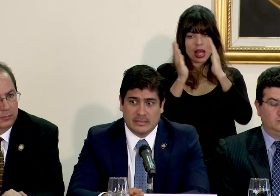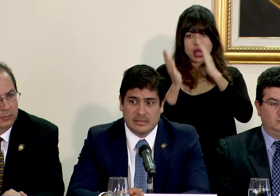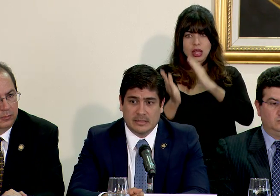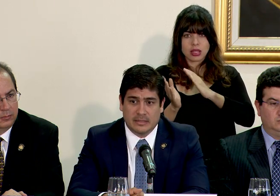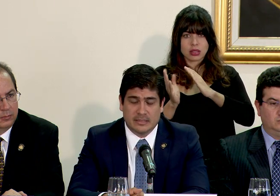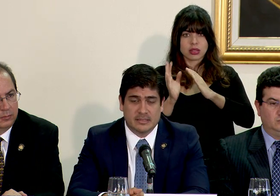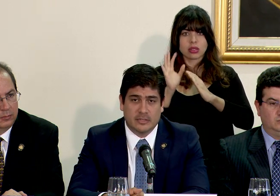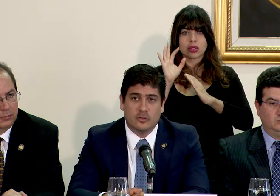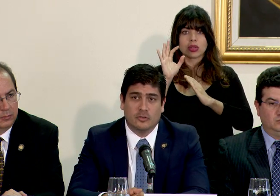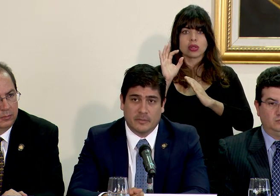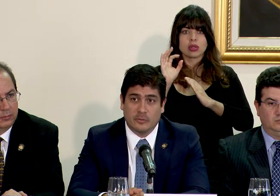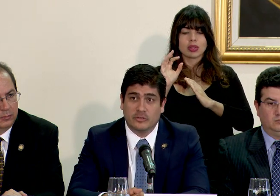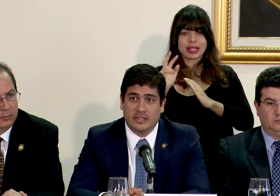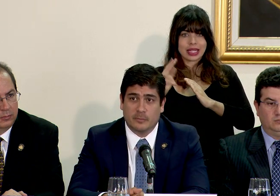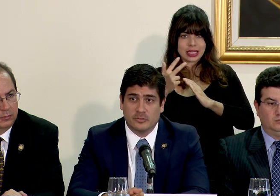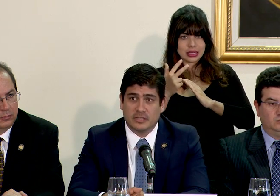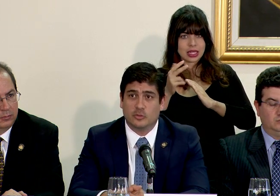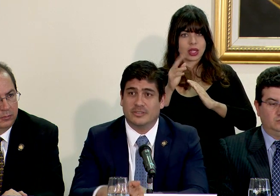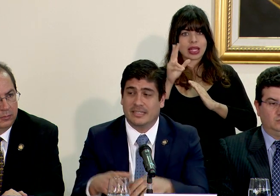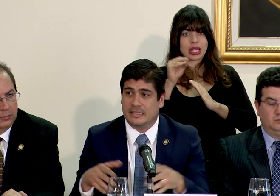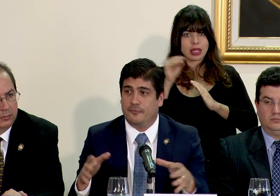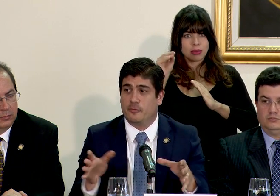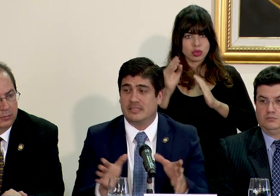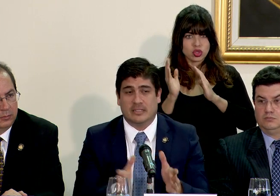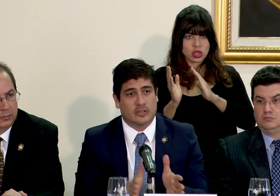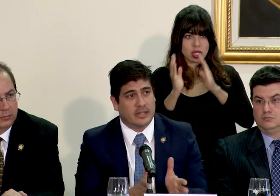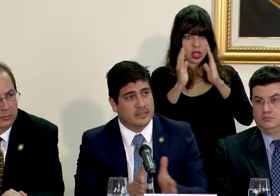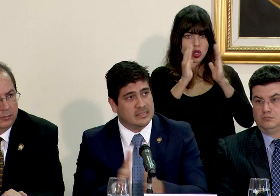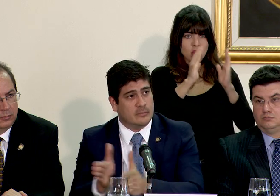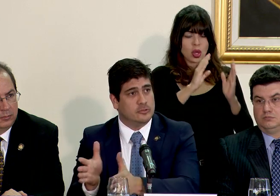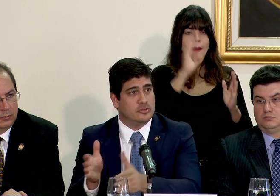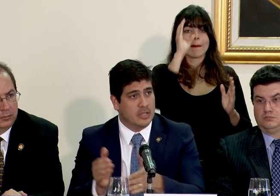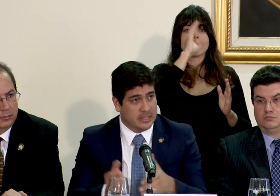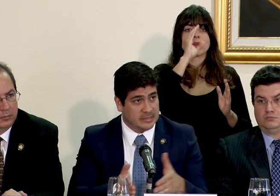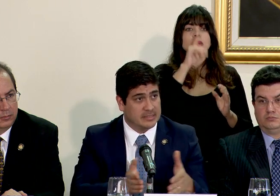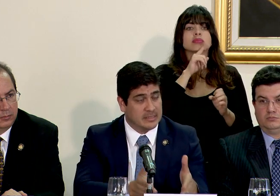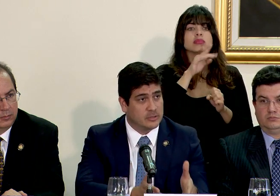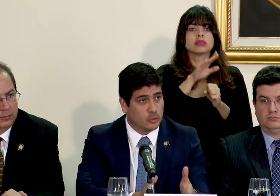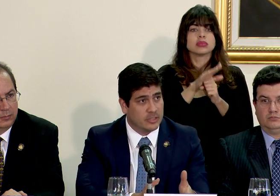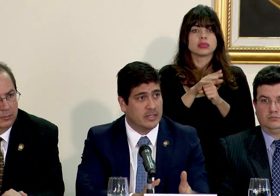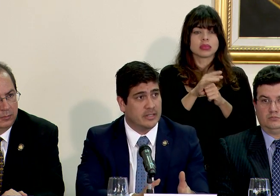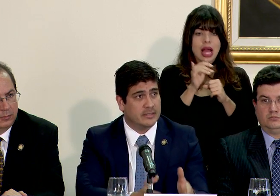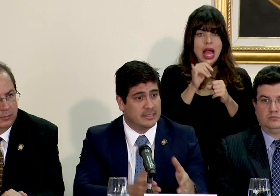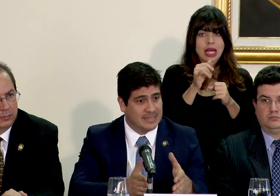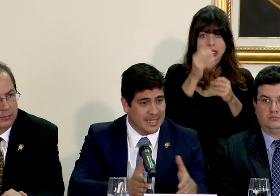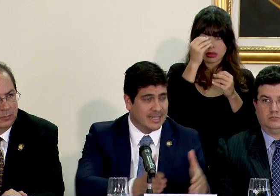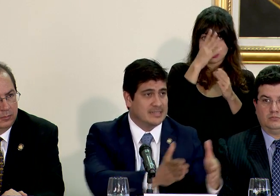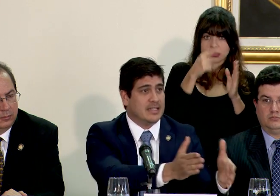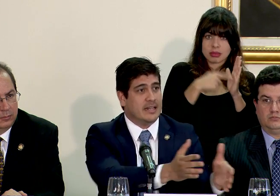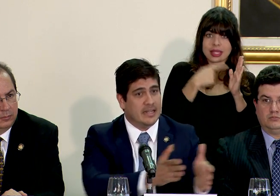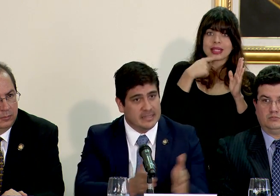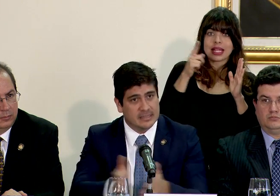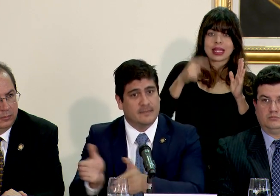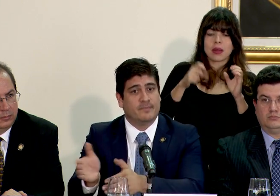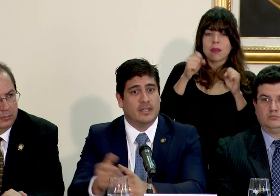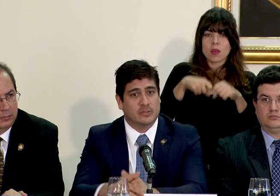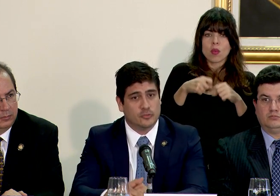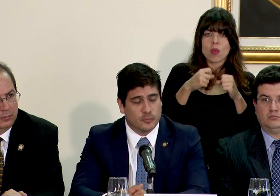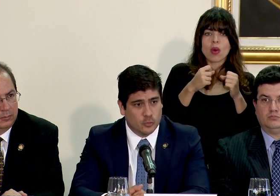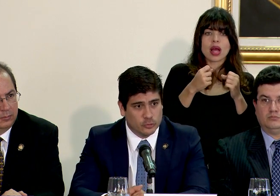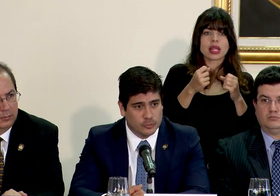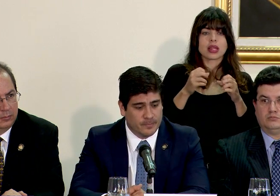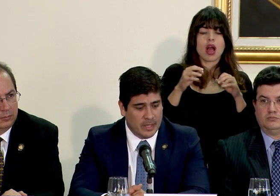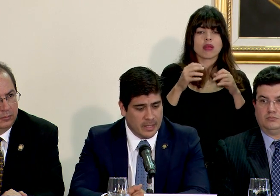horario de las 3.0, también un 30%. De esta forma es que nos garantizamos y así se instruye en la directriz que se canalicen